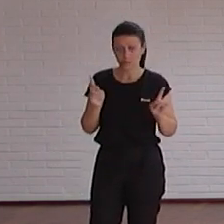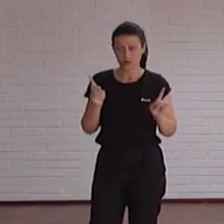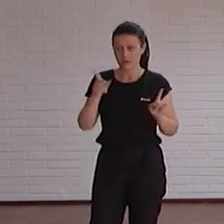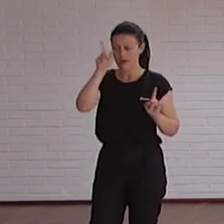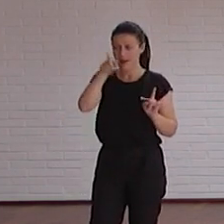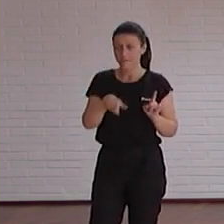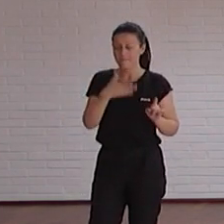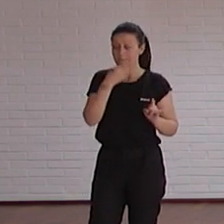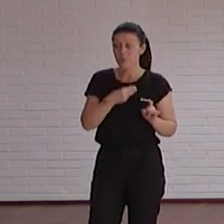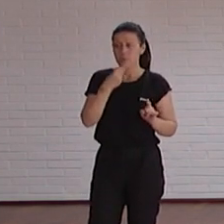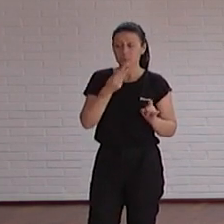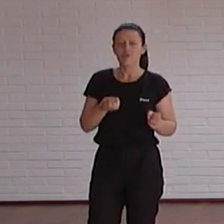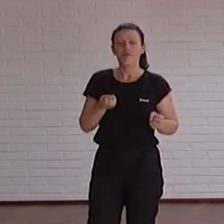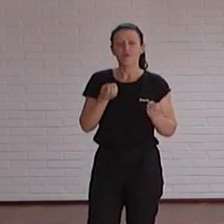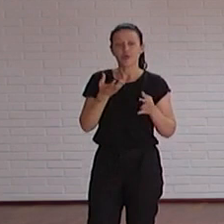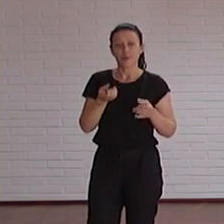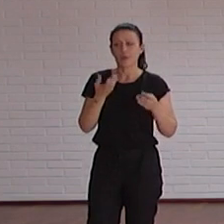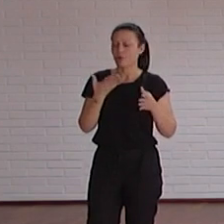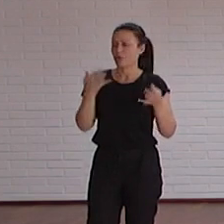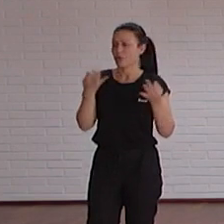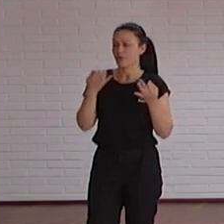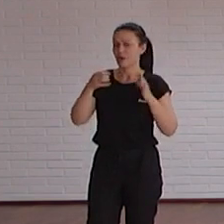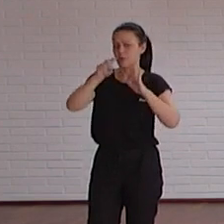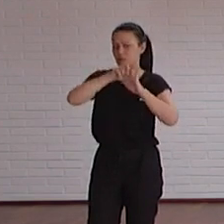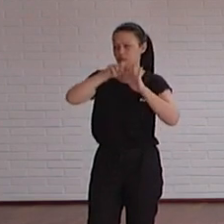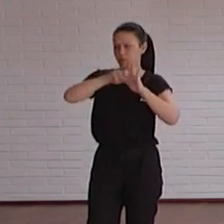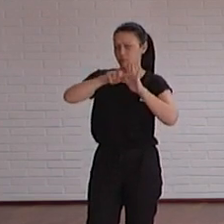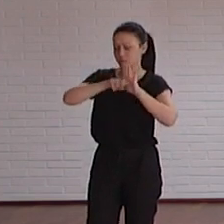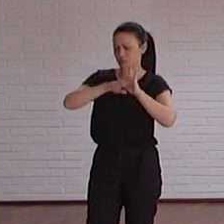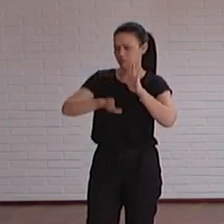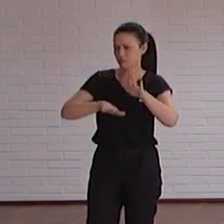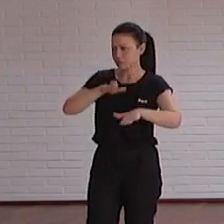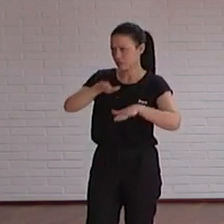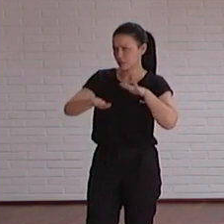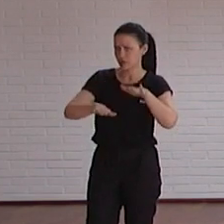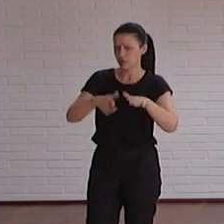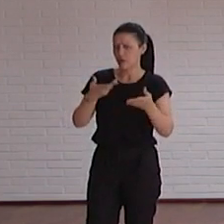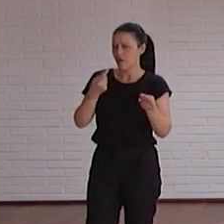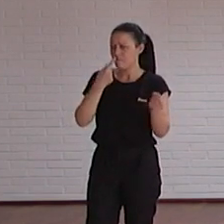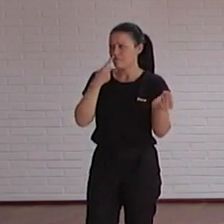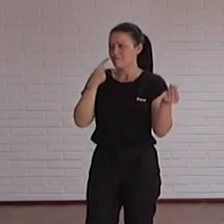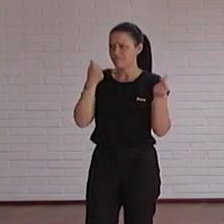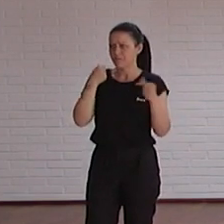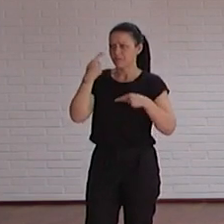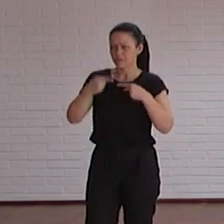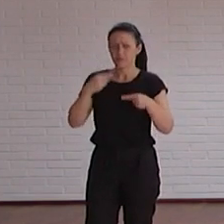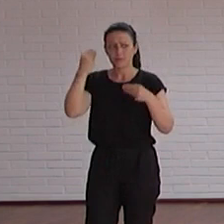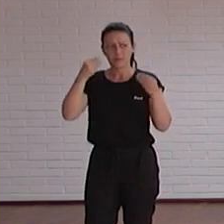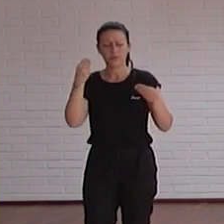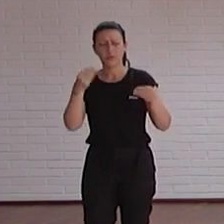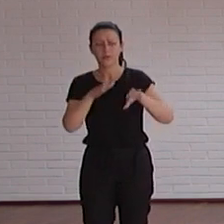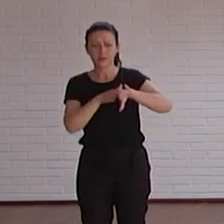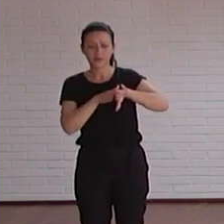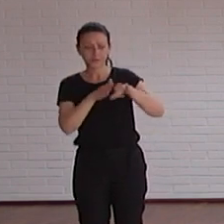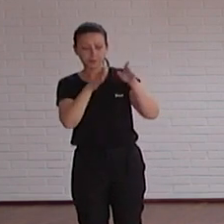la página en sí tiene información que tiene que seguir una estructura entonces como hay cosas que es difícil de visualizar os han puesto en el panel de la